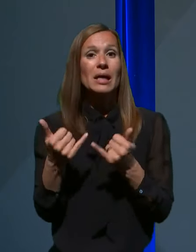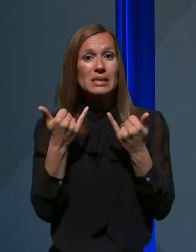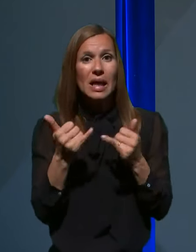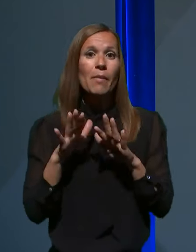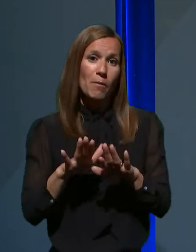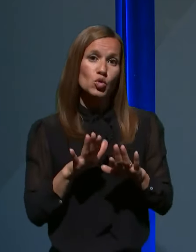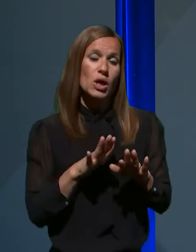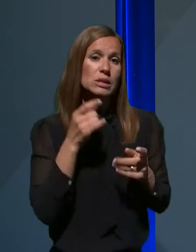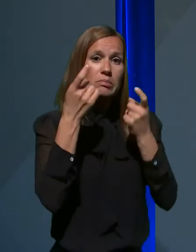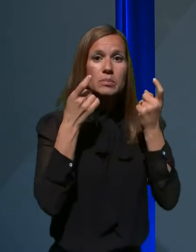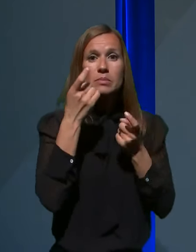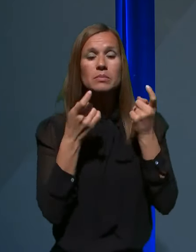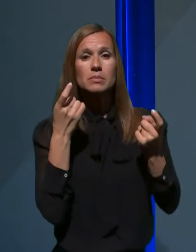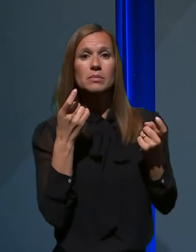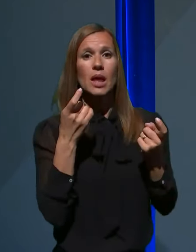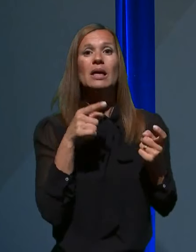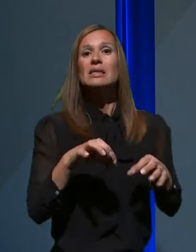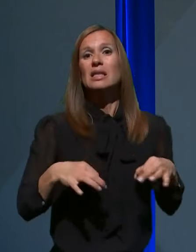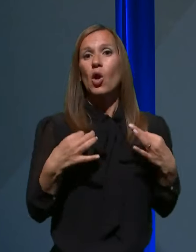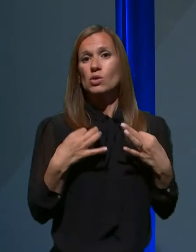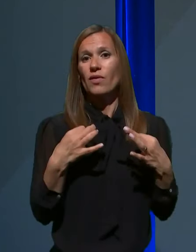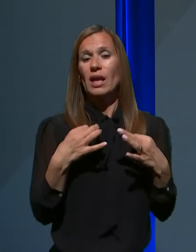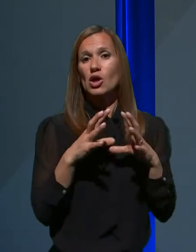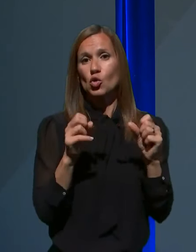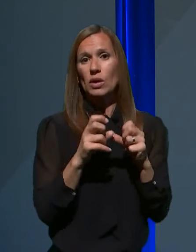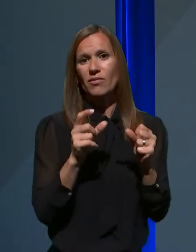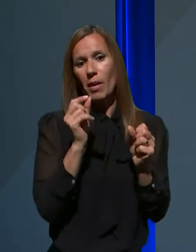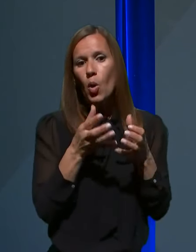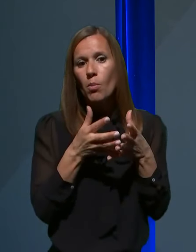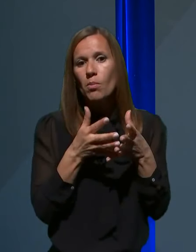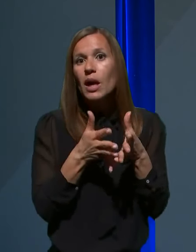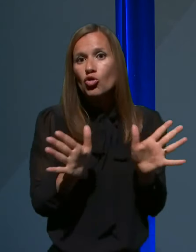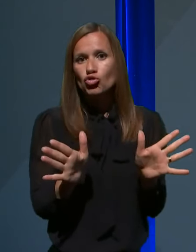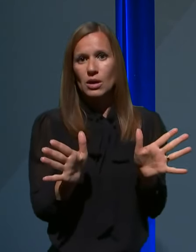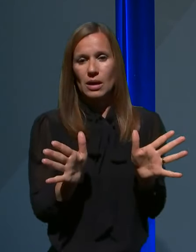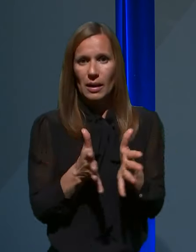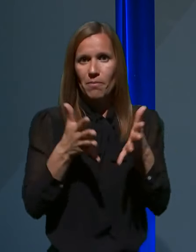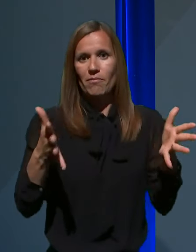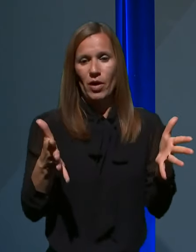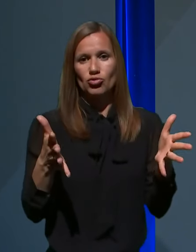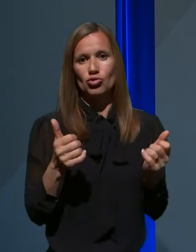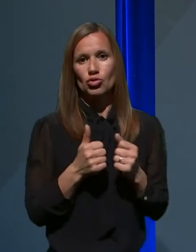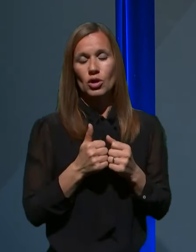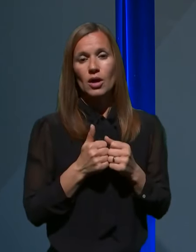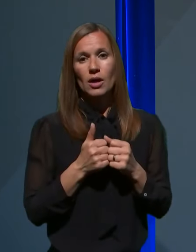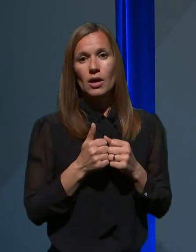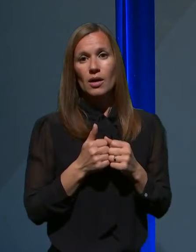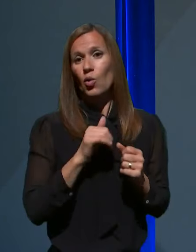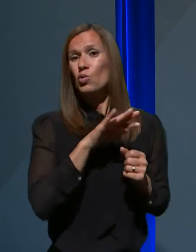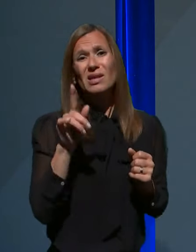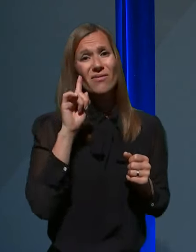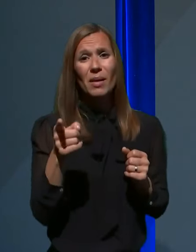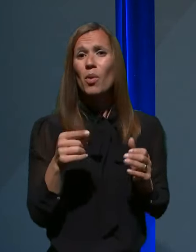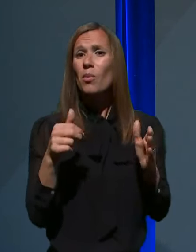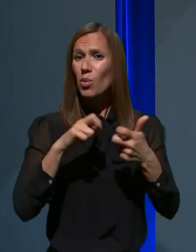nabor zdravstvenih storitev razširili. Namreč, vsem je pač poznan problem, ki ga